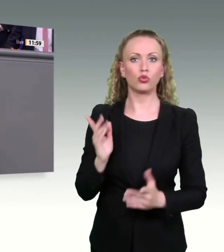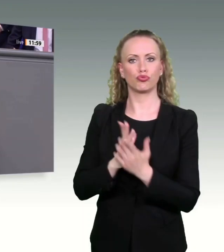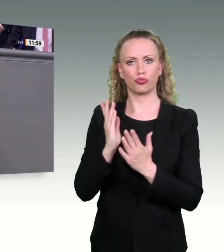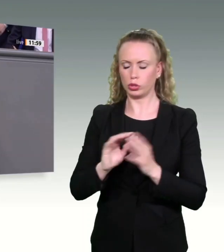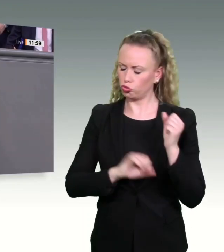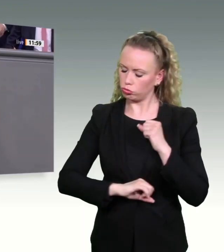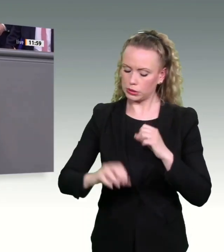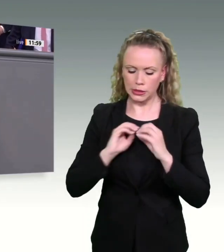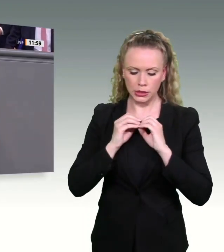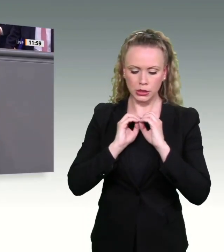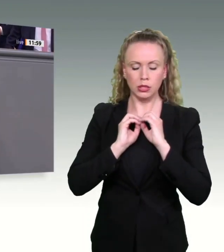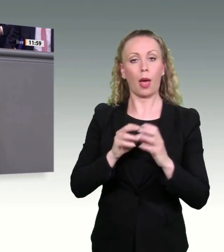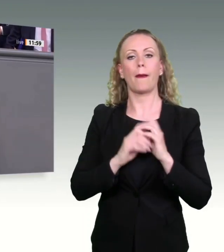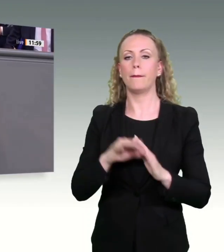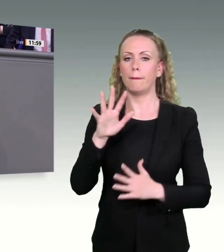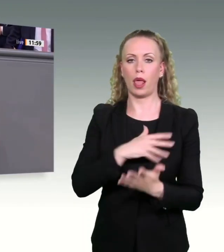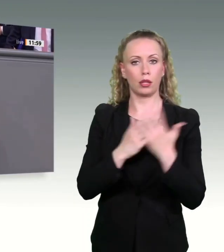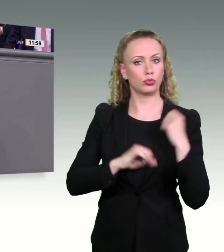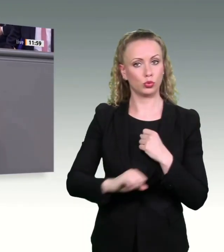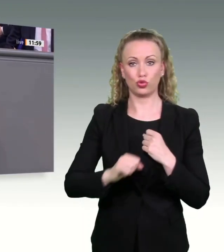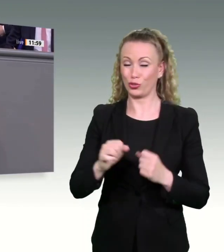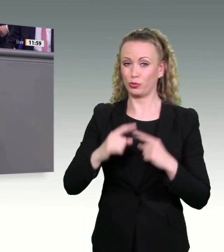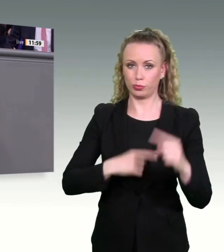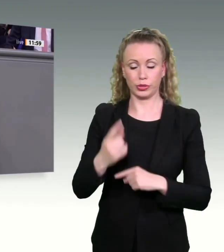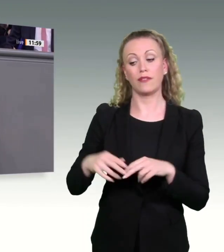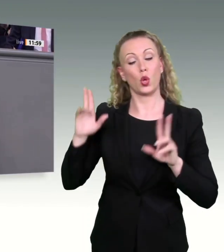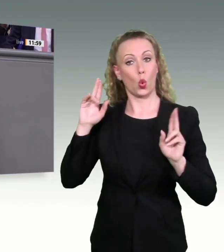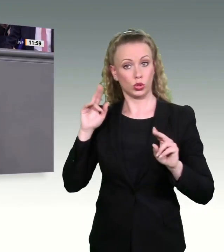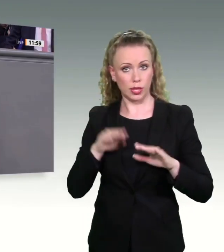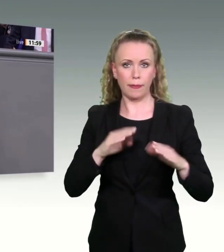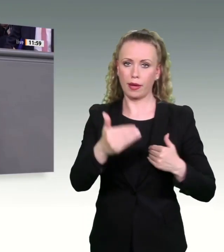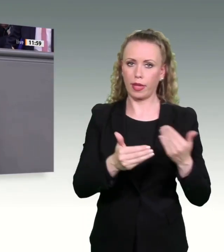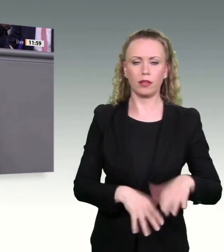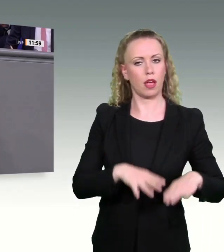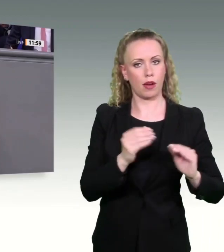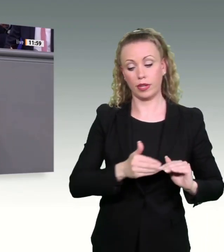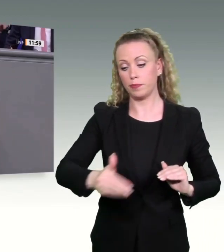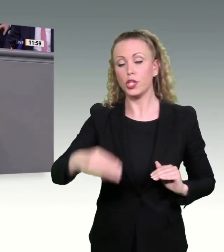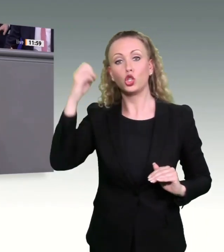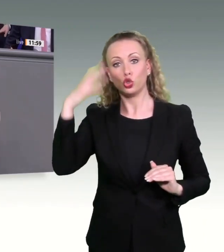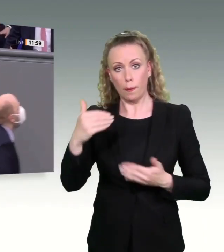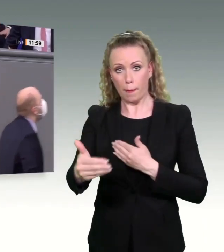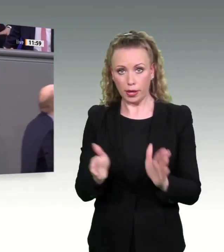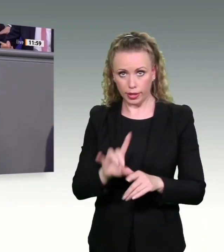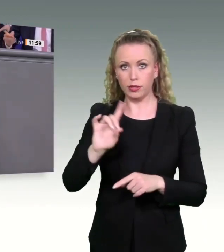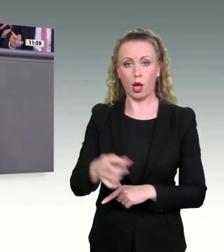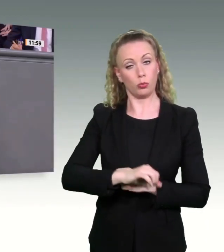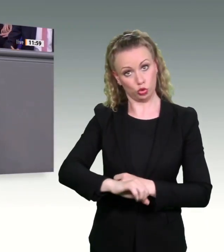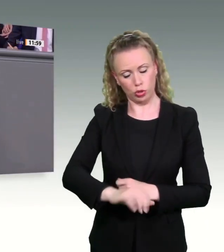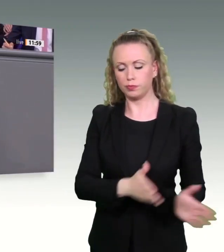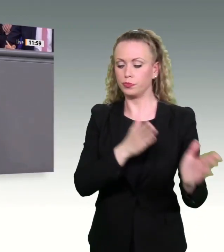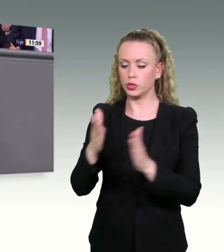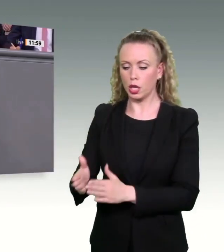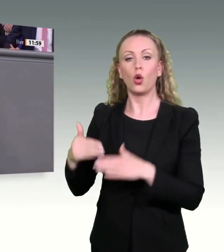voranzubringen. Das Osterpaket hat die erste Grundlage gelegt. Im Sommerpaket kommen die großen Maßnahmen für Beschleunigung. Und das Eckpunktepapier